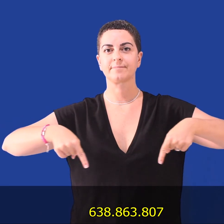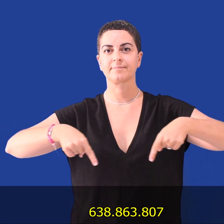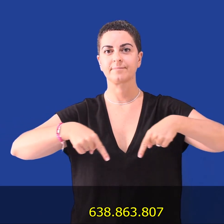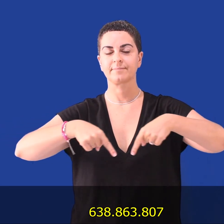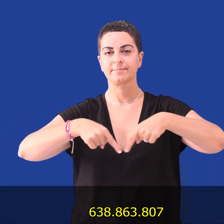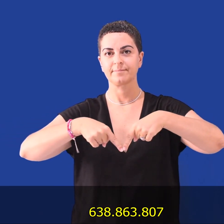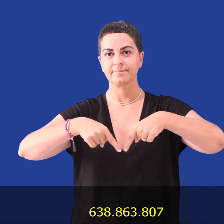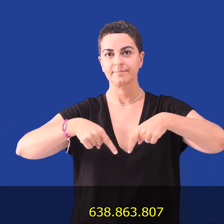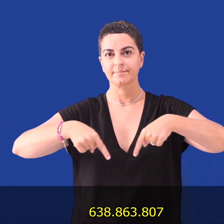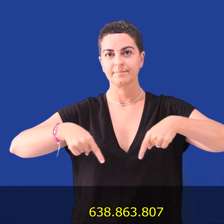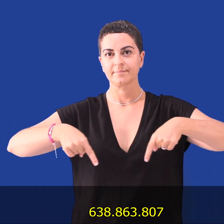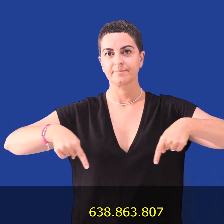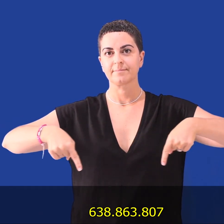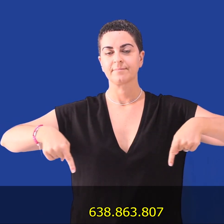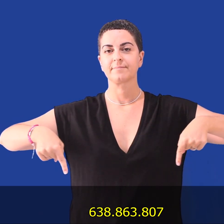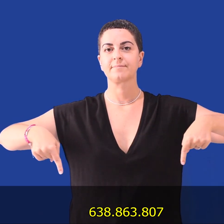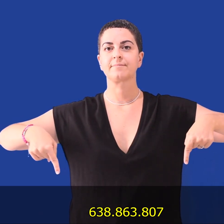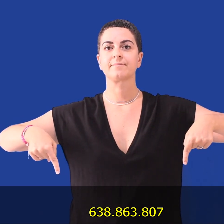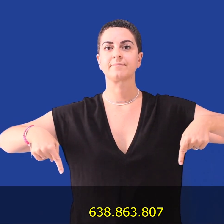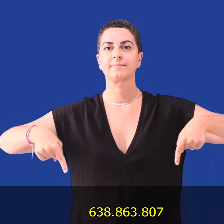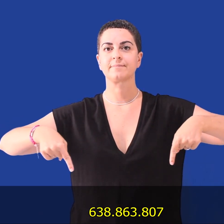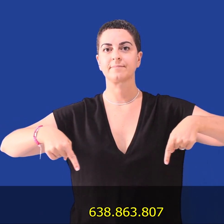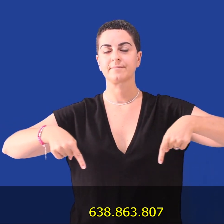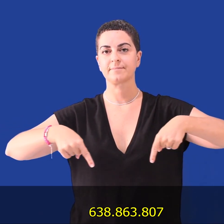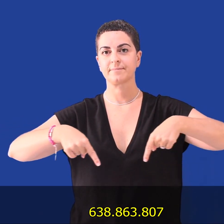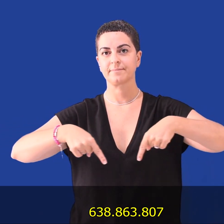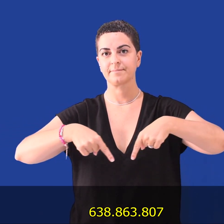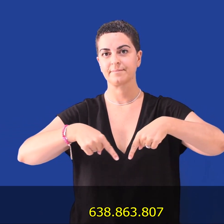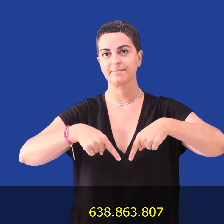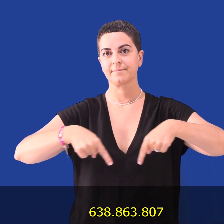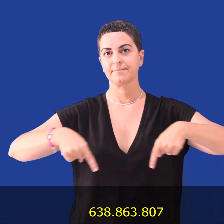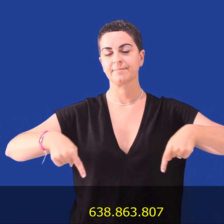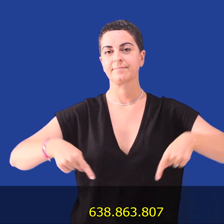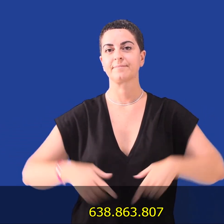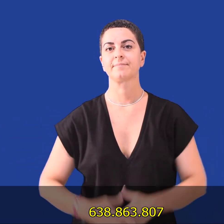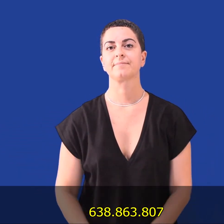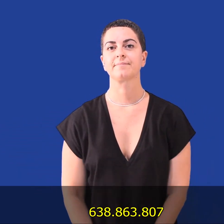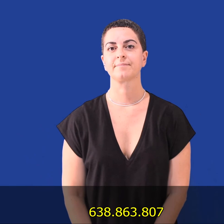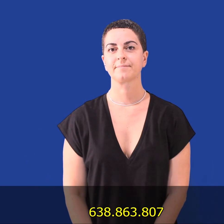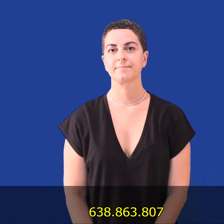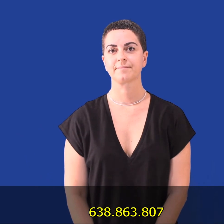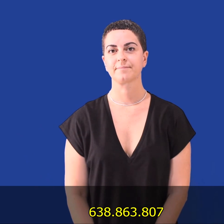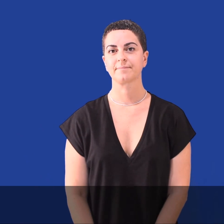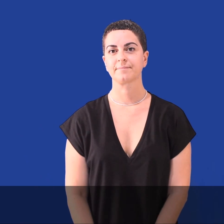en el 638-863-807. ¡Gracias!